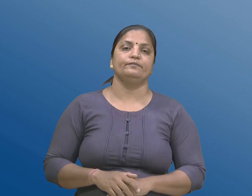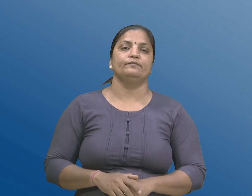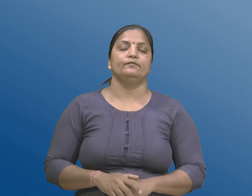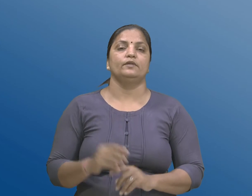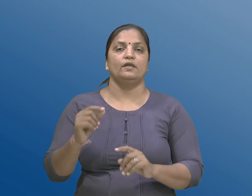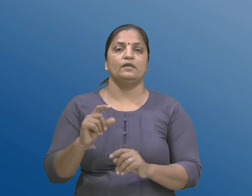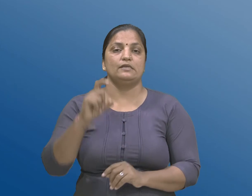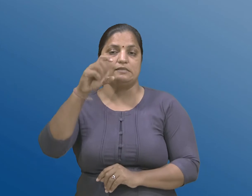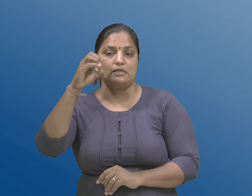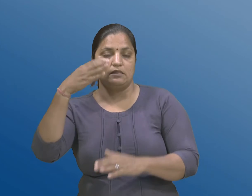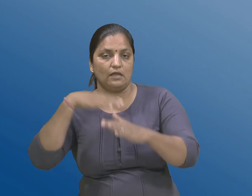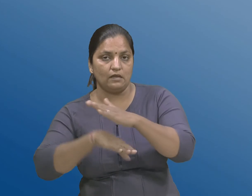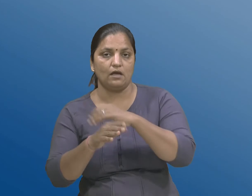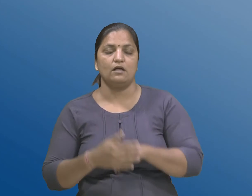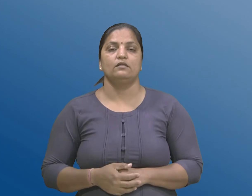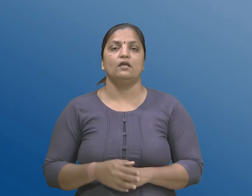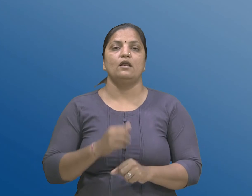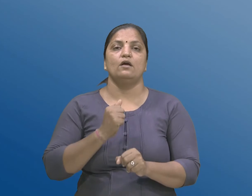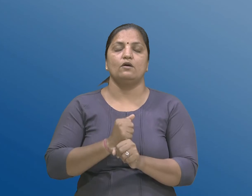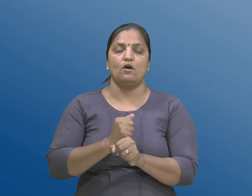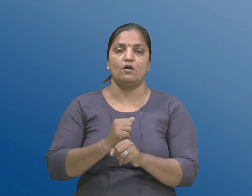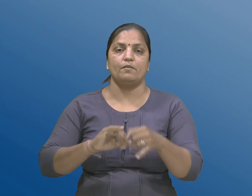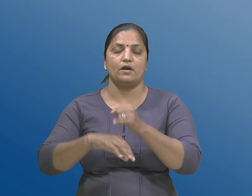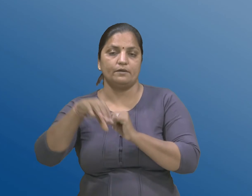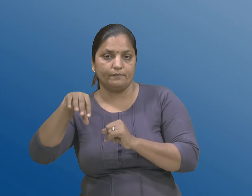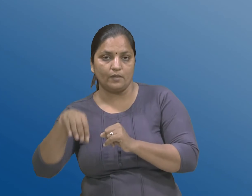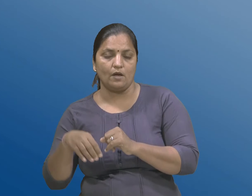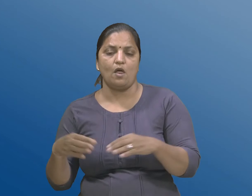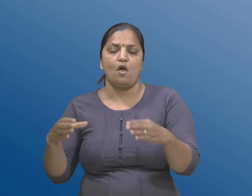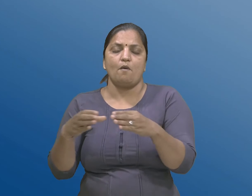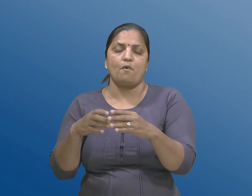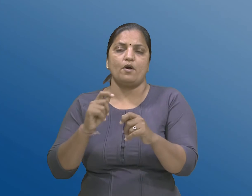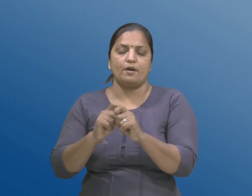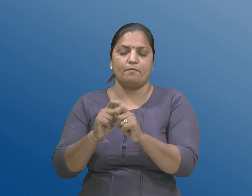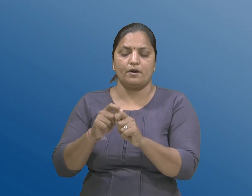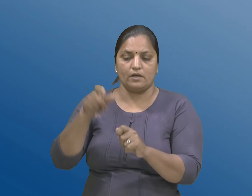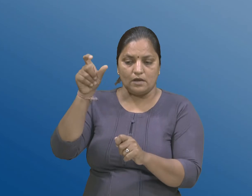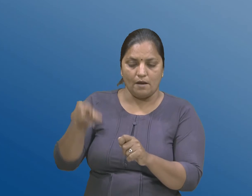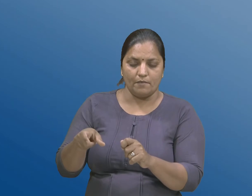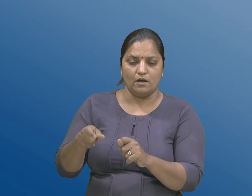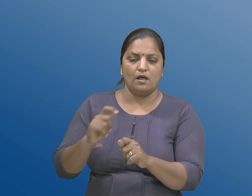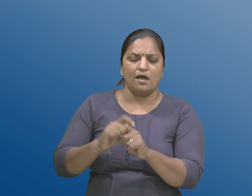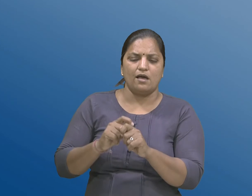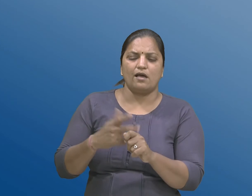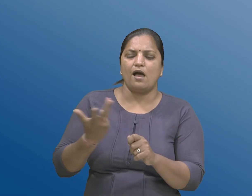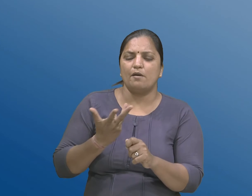सित्तेर हिठळ राज्य सलाकार बौड नी बैठक मां कामकाज ना व्यवारों नी कार्यरीतों माटेना नियमों